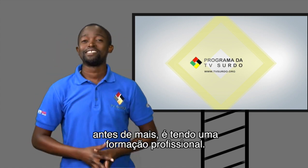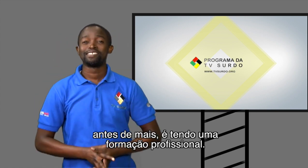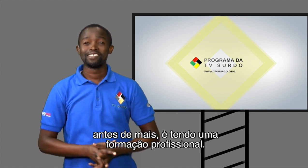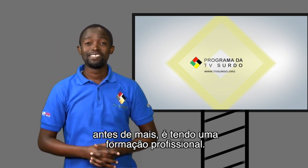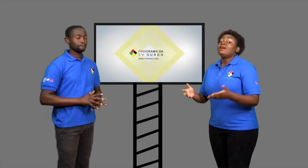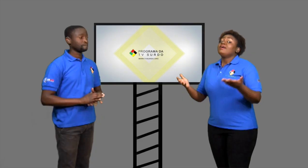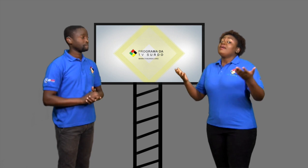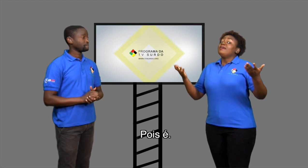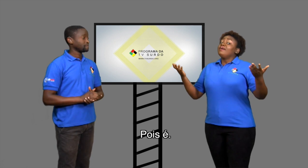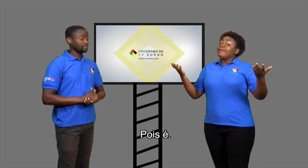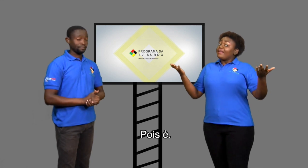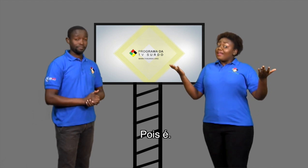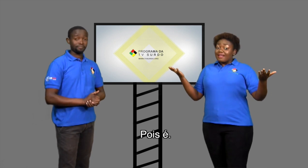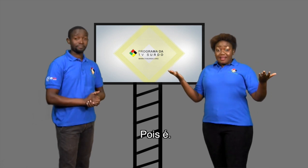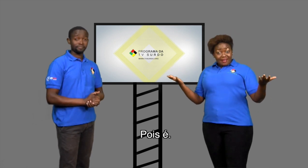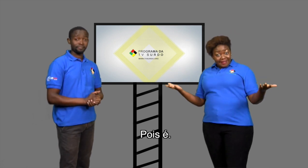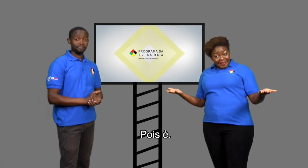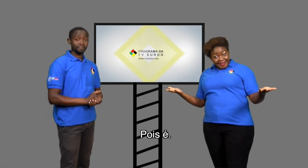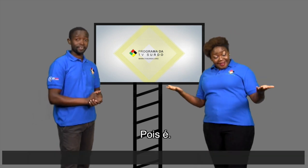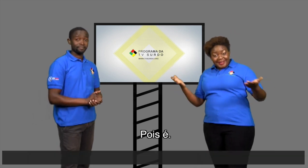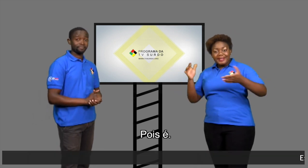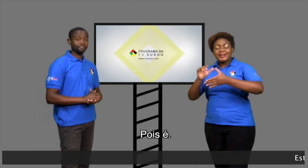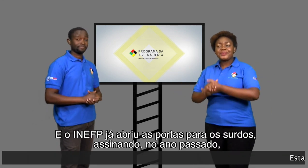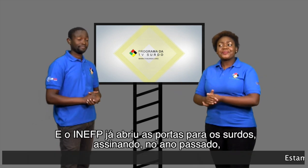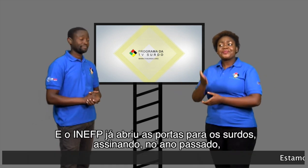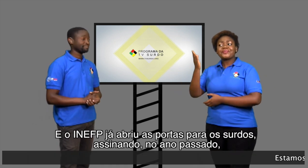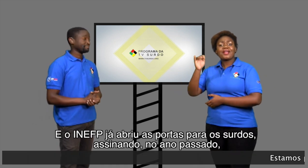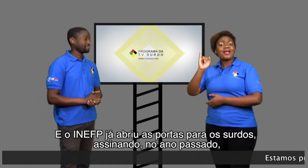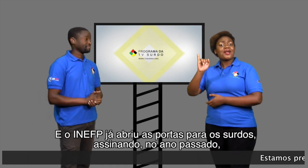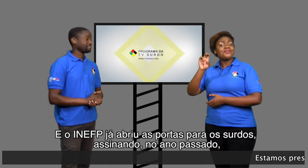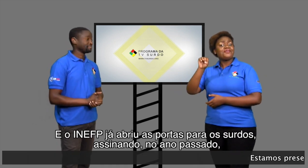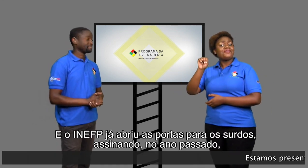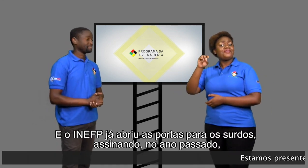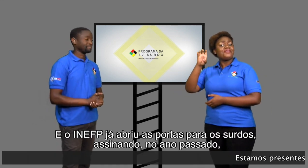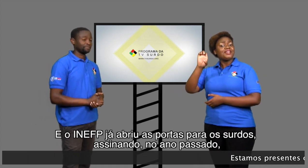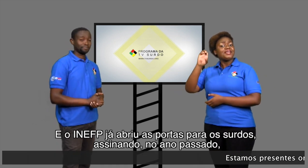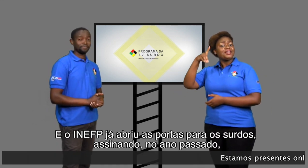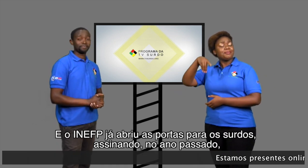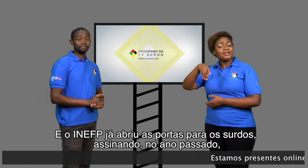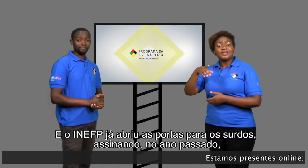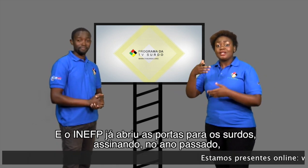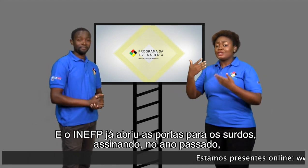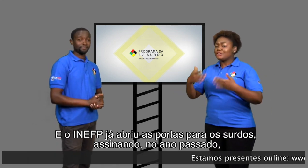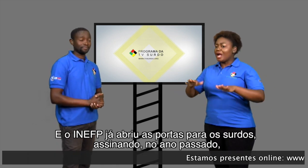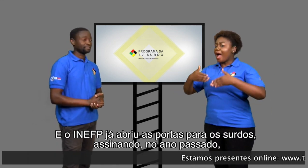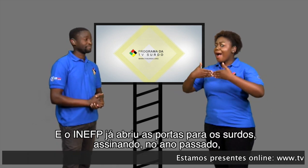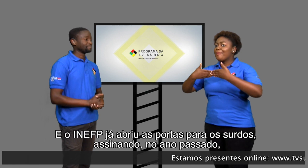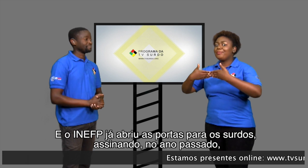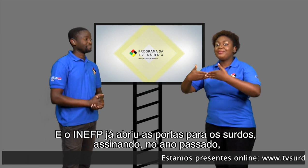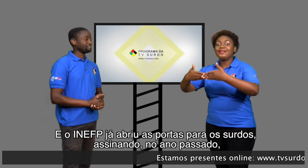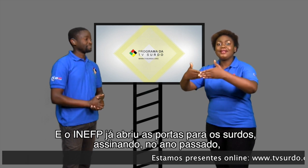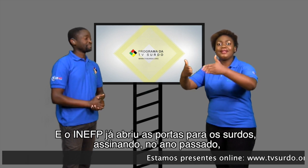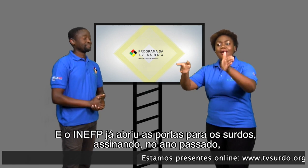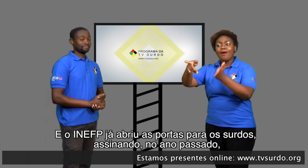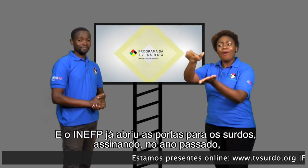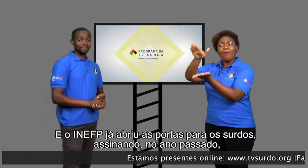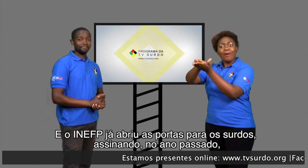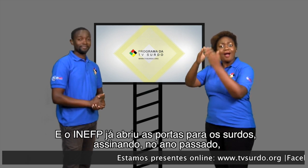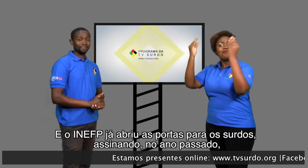profissional Pois é E o INEF já abriu as portas para os surdos